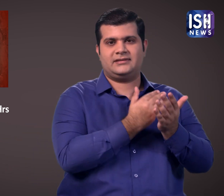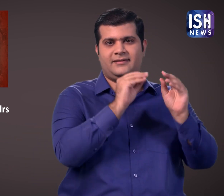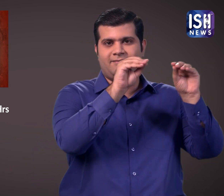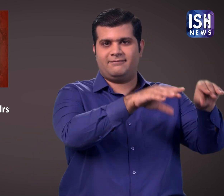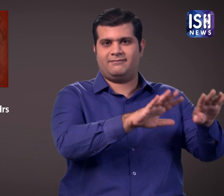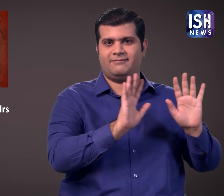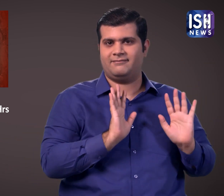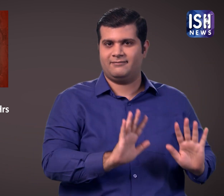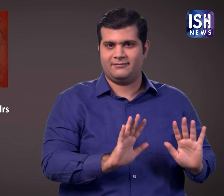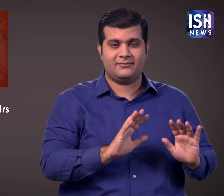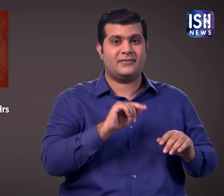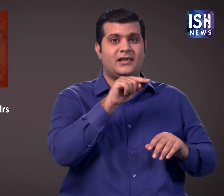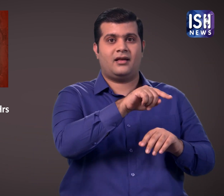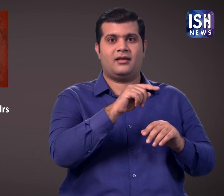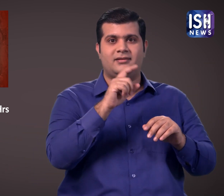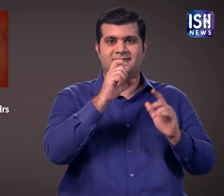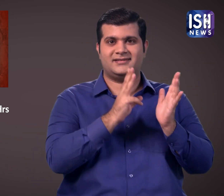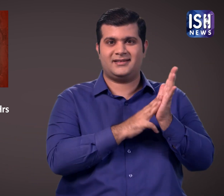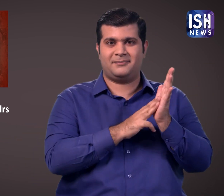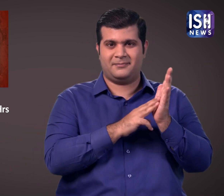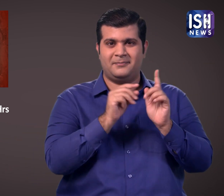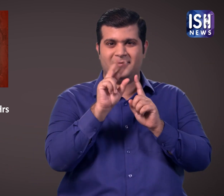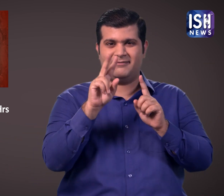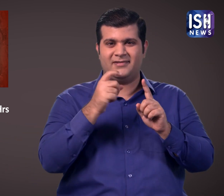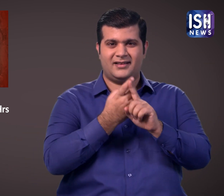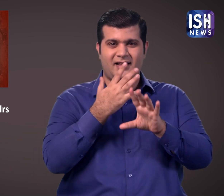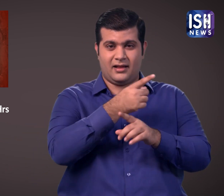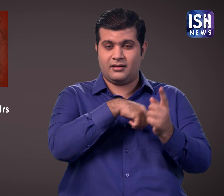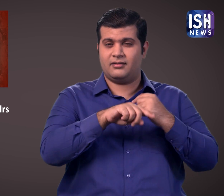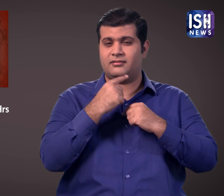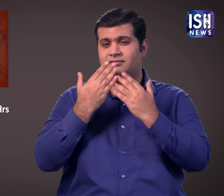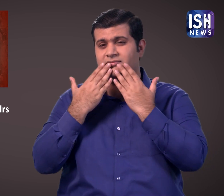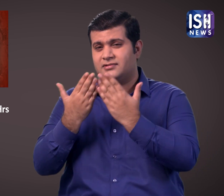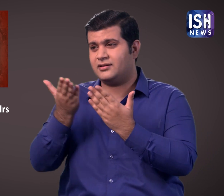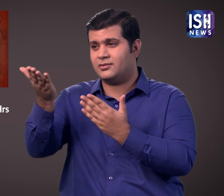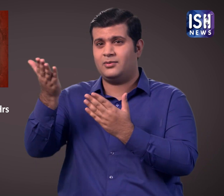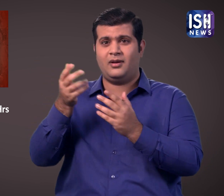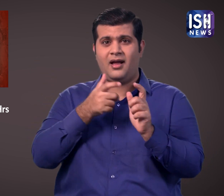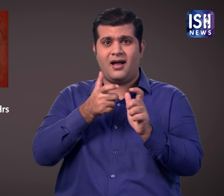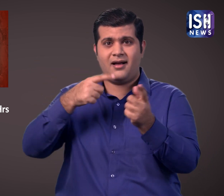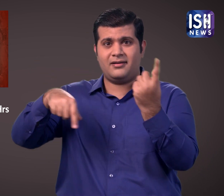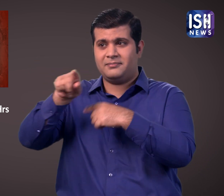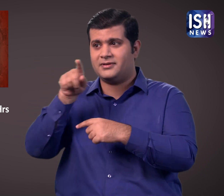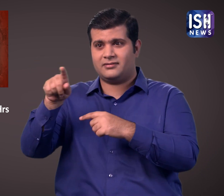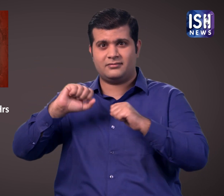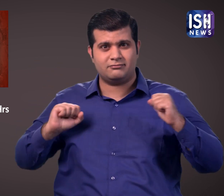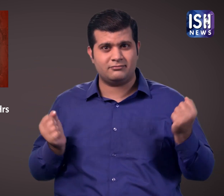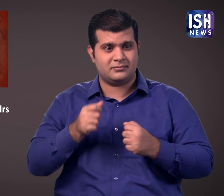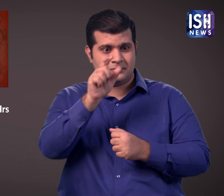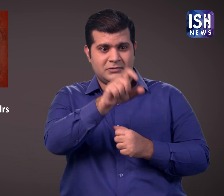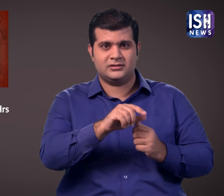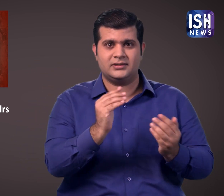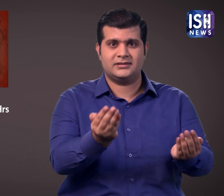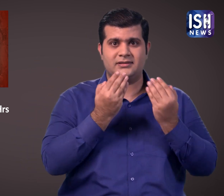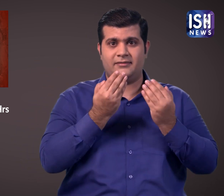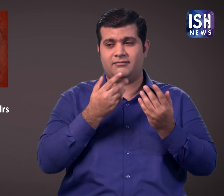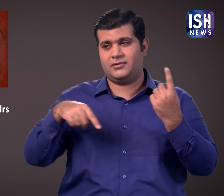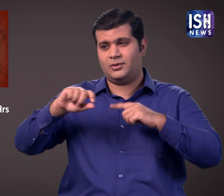इसके बाद उसे सुरक्षित स्तान पर ले जाया गया मुख्य मंत्री पिनिराई विजयन ने बचाव अभ्यान को सफलता पूर्वग